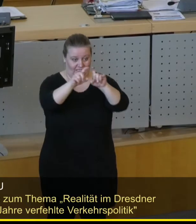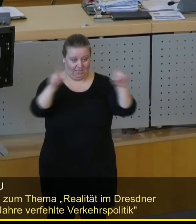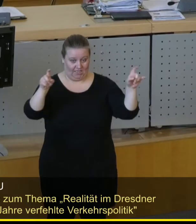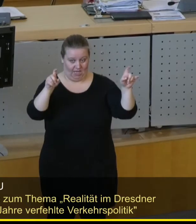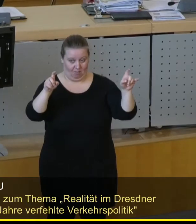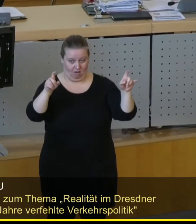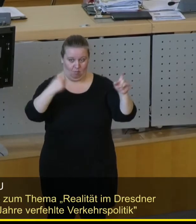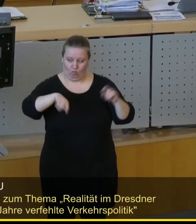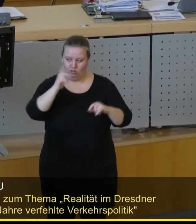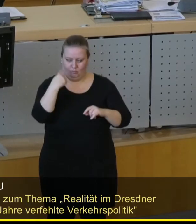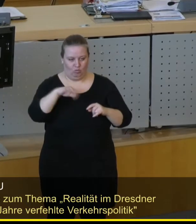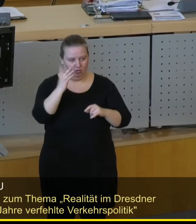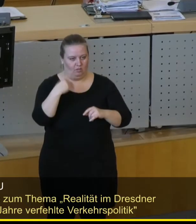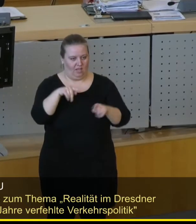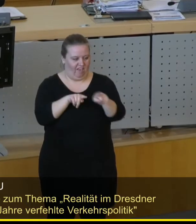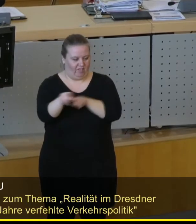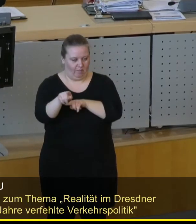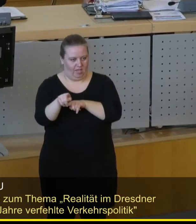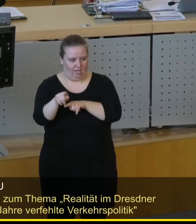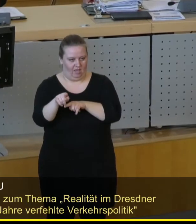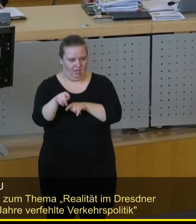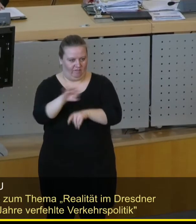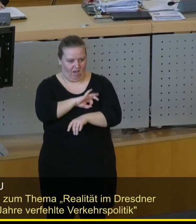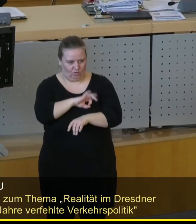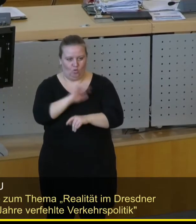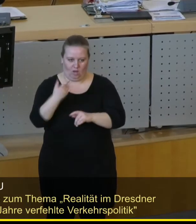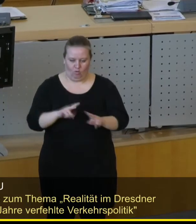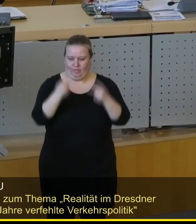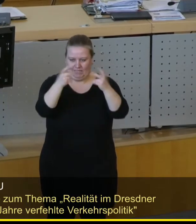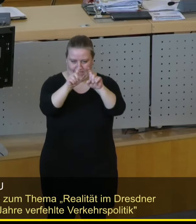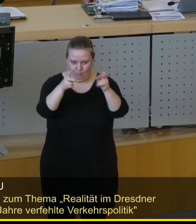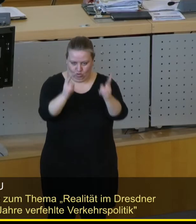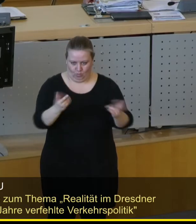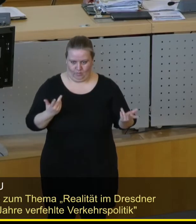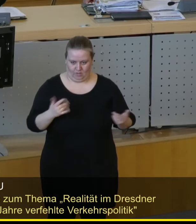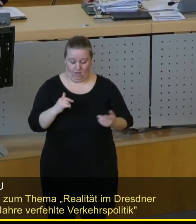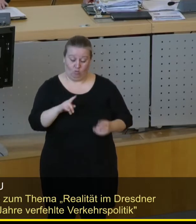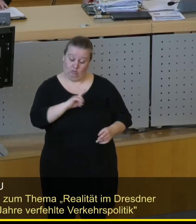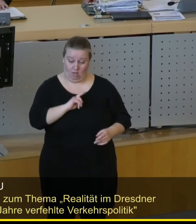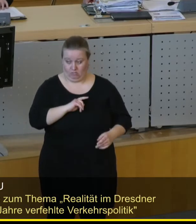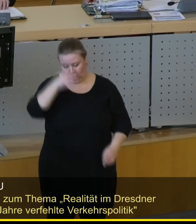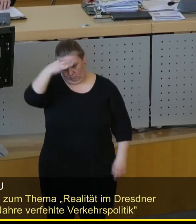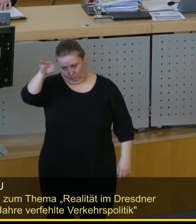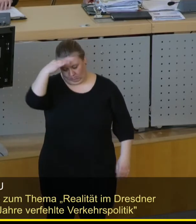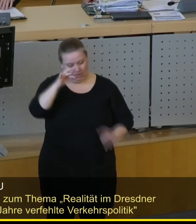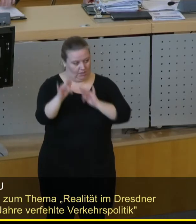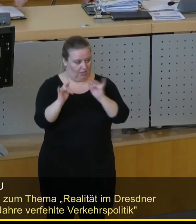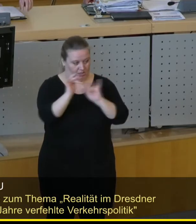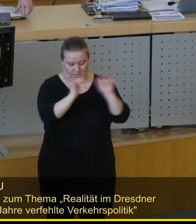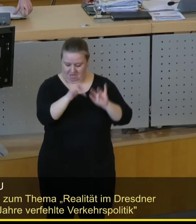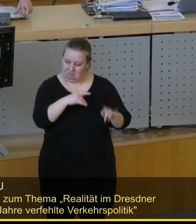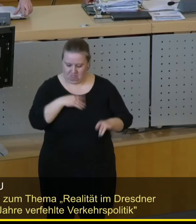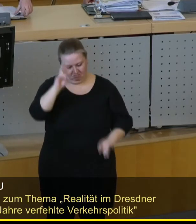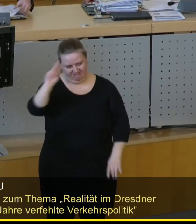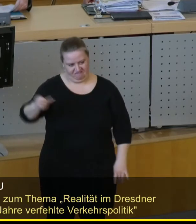hier durch die FDP-Fraktion, Freie Bürgerfraktion, aufgeworfen wurde. Und ich teile die Kritik von meinem Kollegen